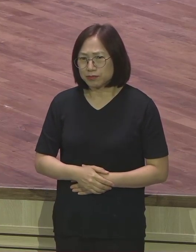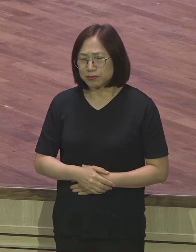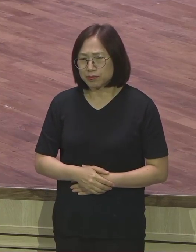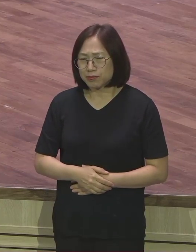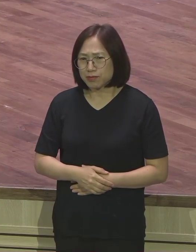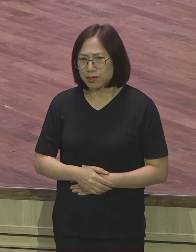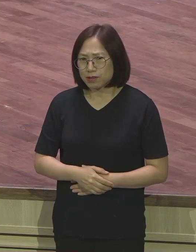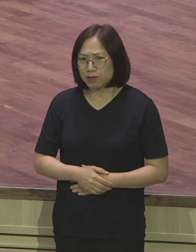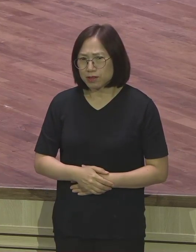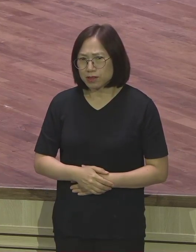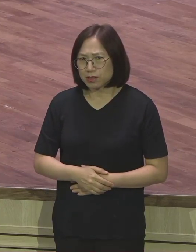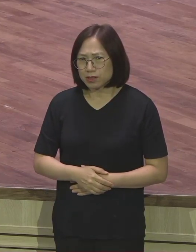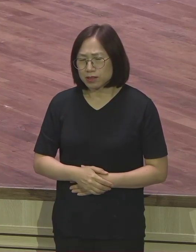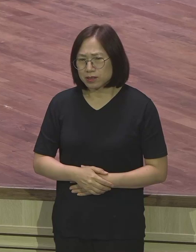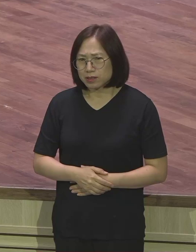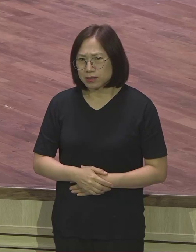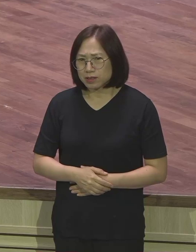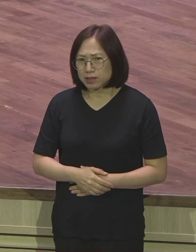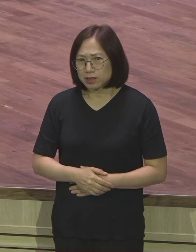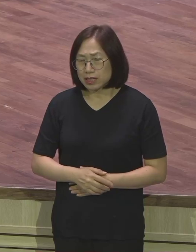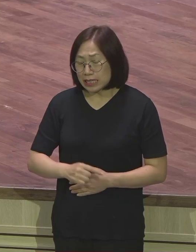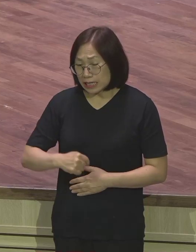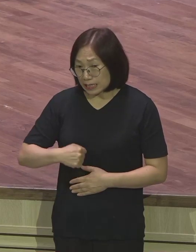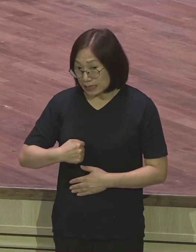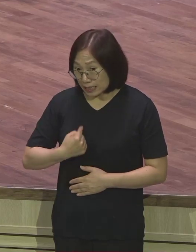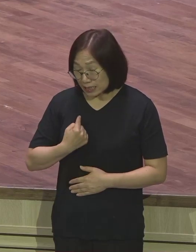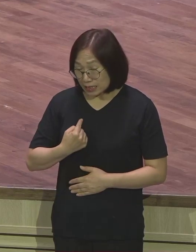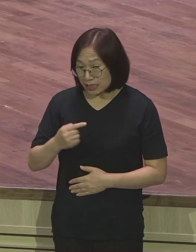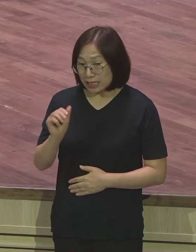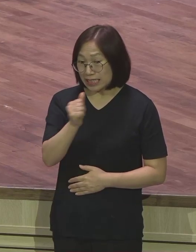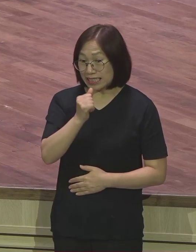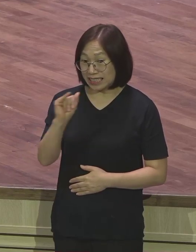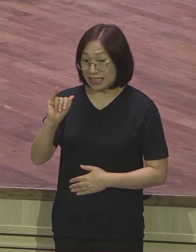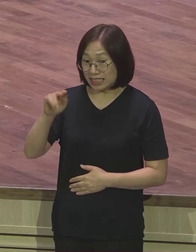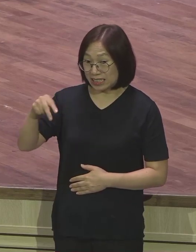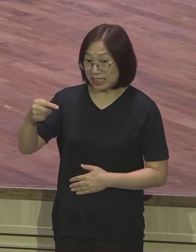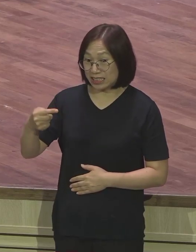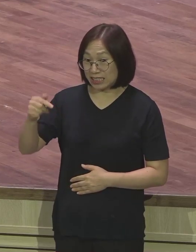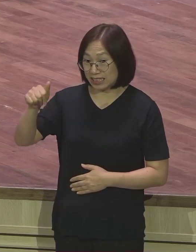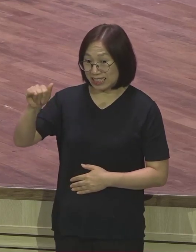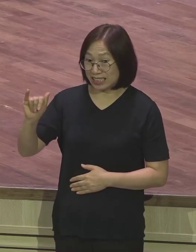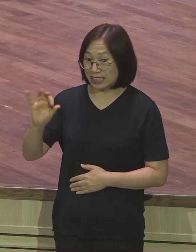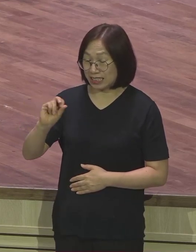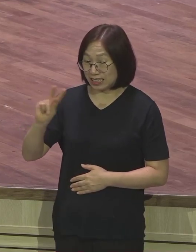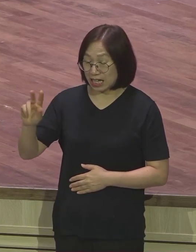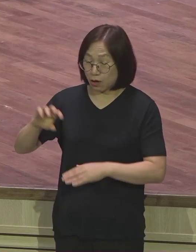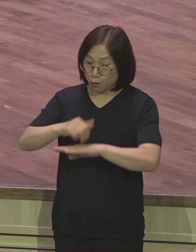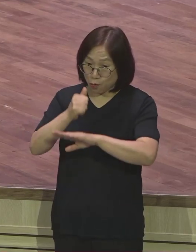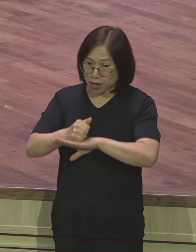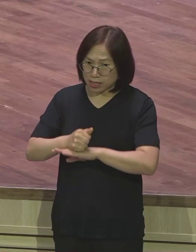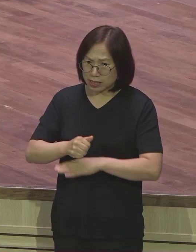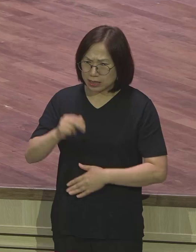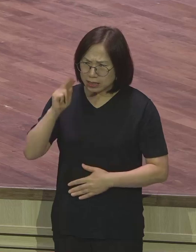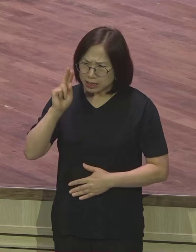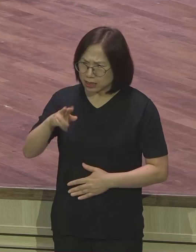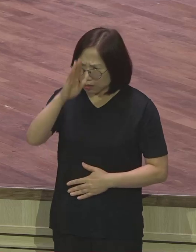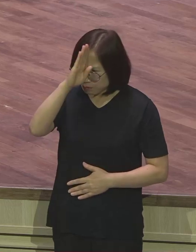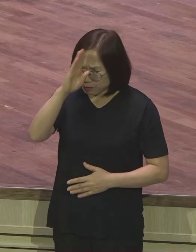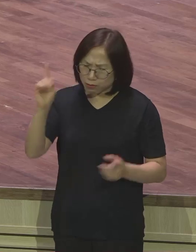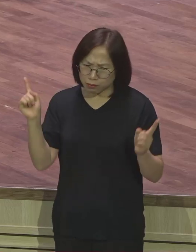설상가상으로 자신에게는 심각한 질병으로 말미암아 사형선구가 떨어졌습니다. 죽음을 눈앞에 두게 된 거죠.